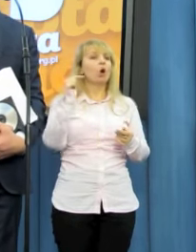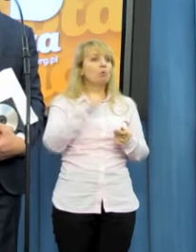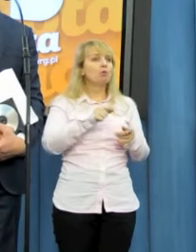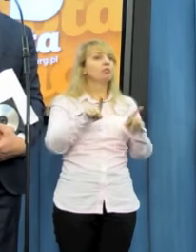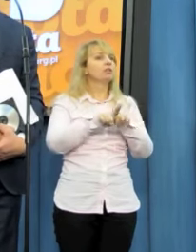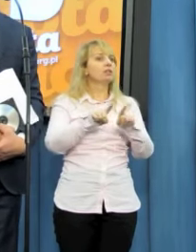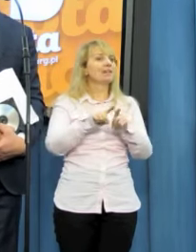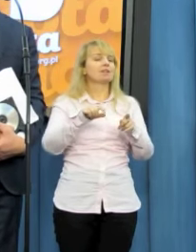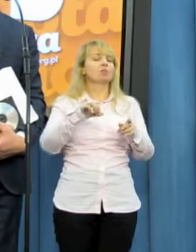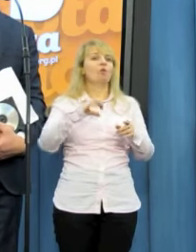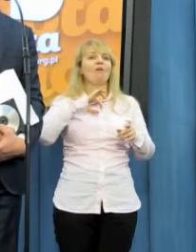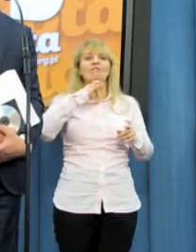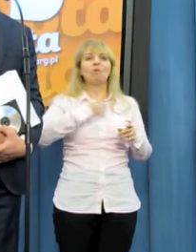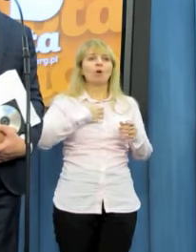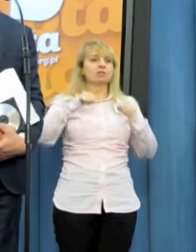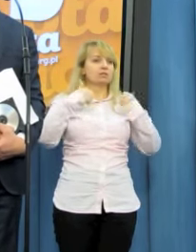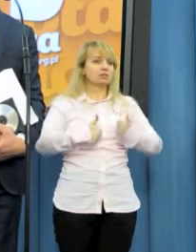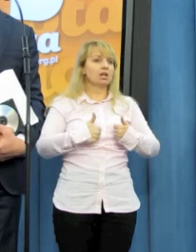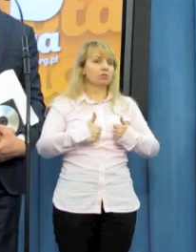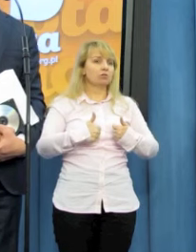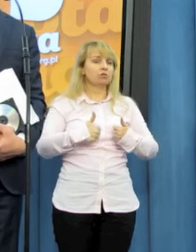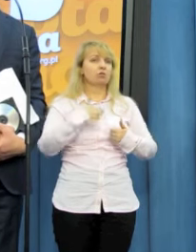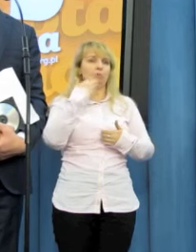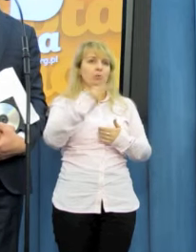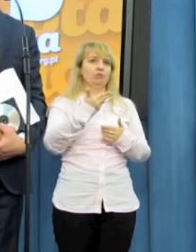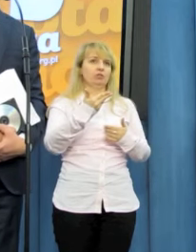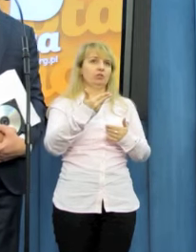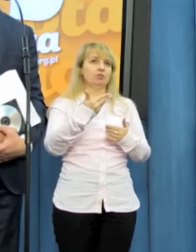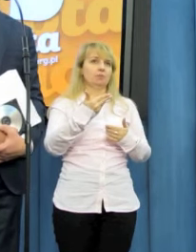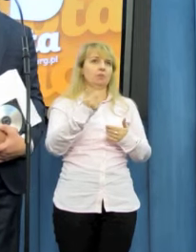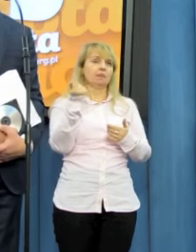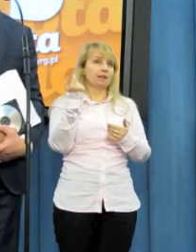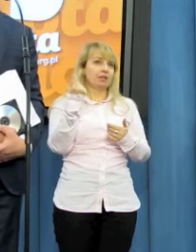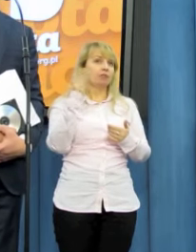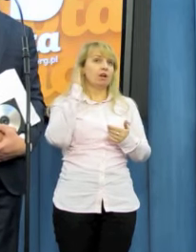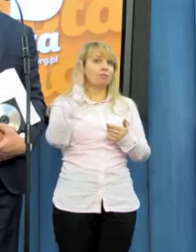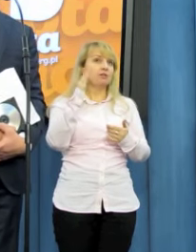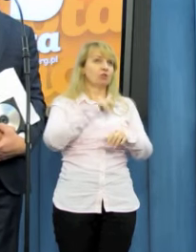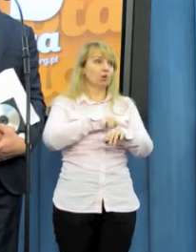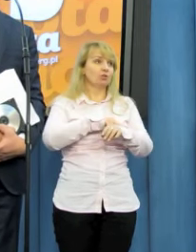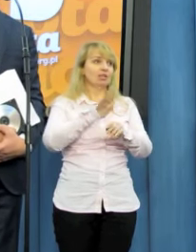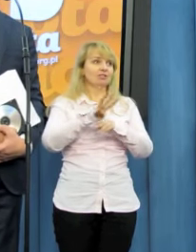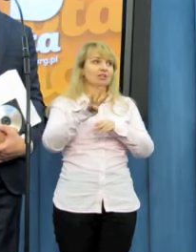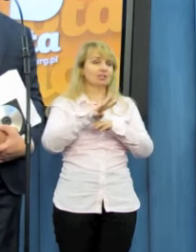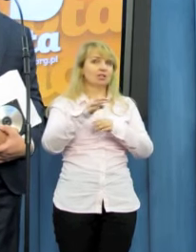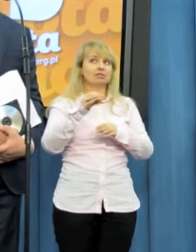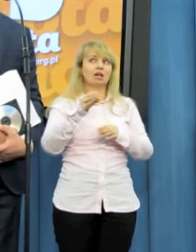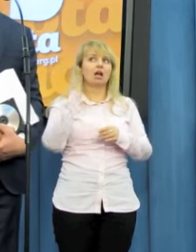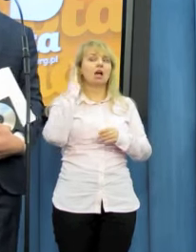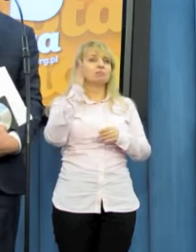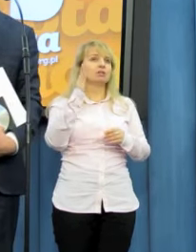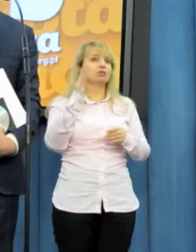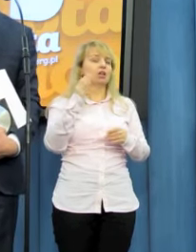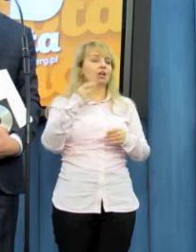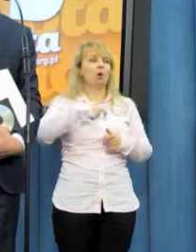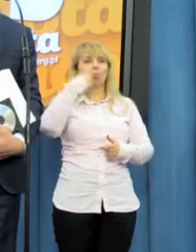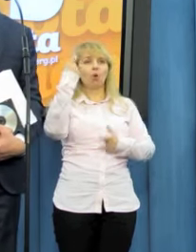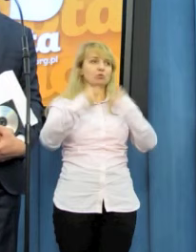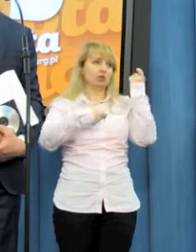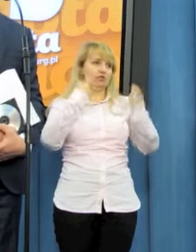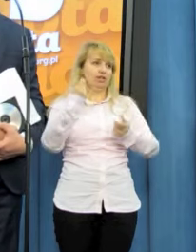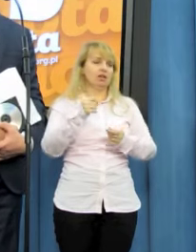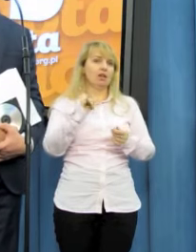przedstawić swoje stanowisko. Bo za chwilę o godzinie 14 rozpoczynamy głosowanie. To wydaje się rzeczą absurdalną, a może my